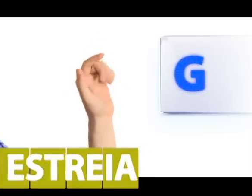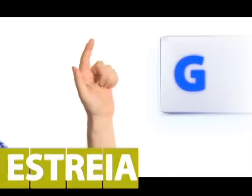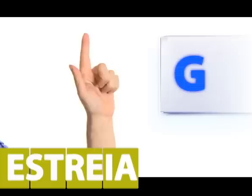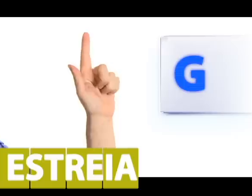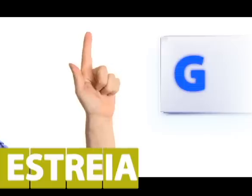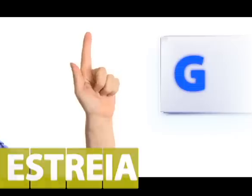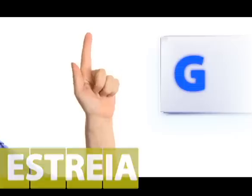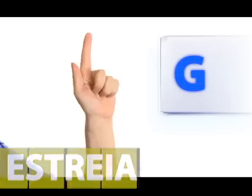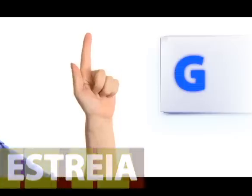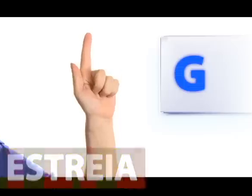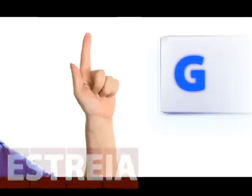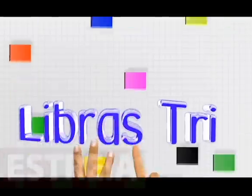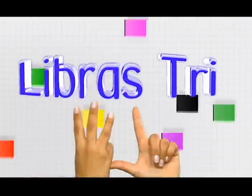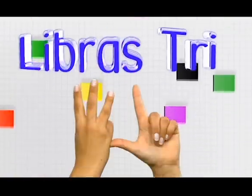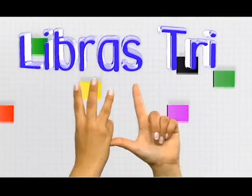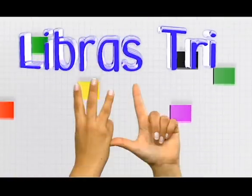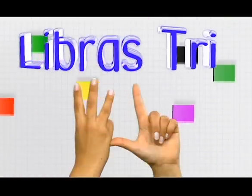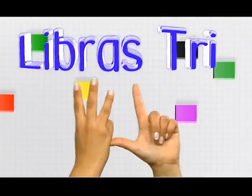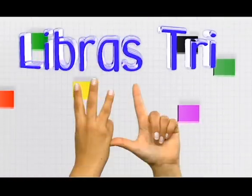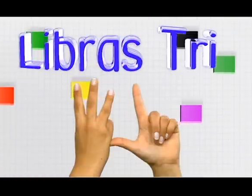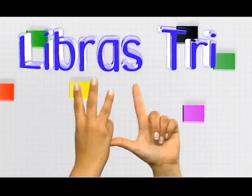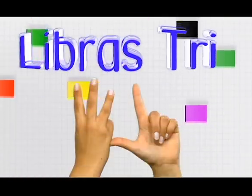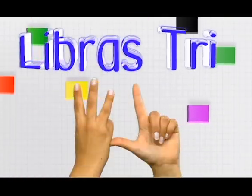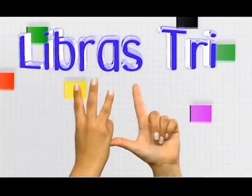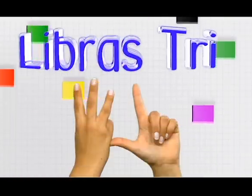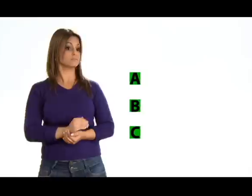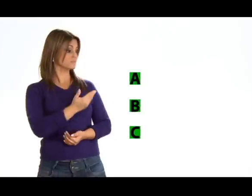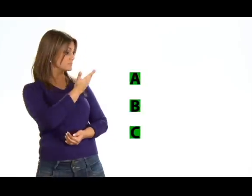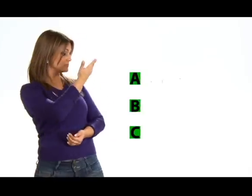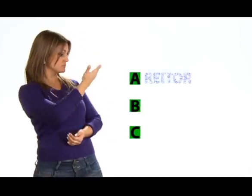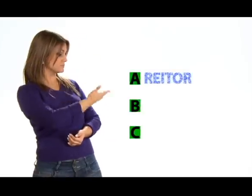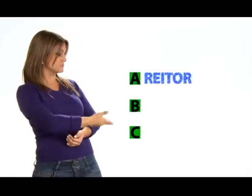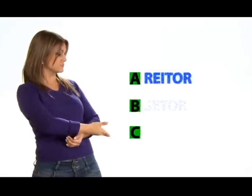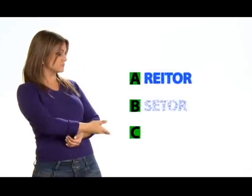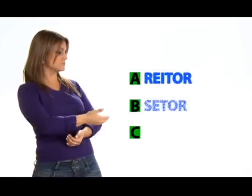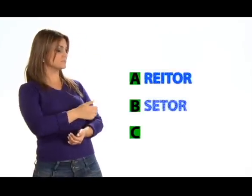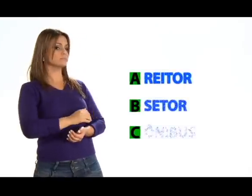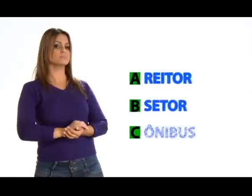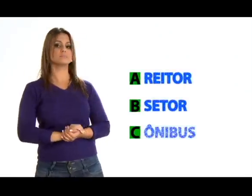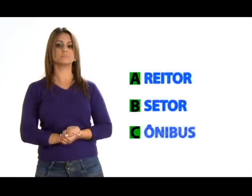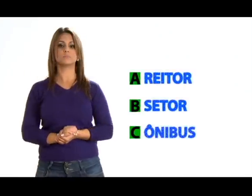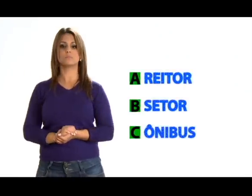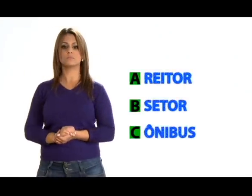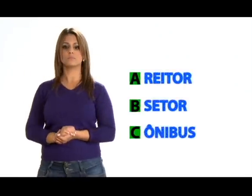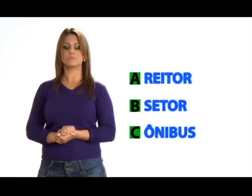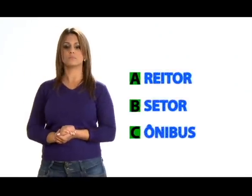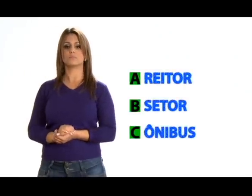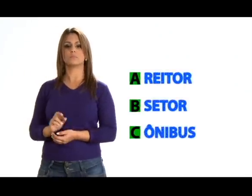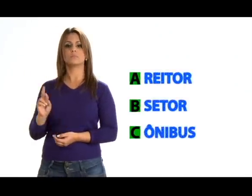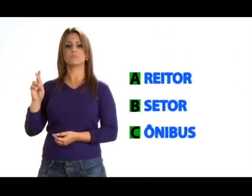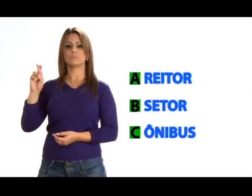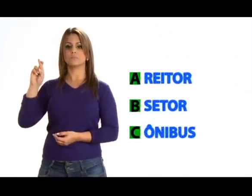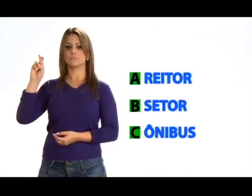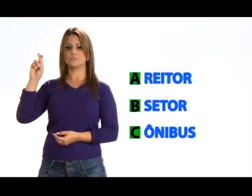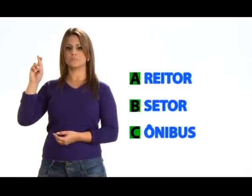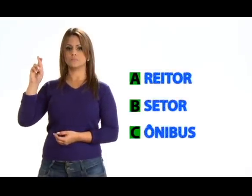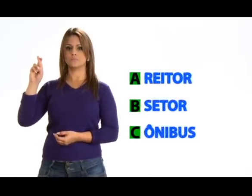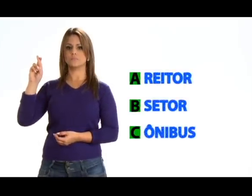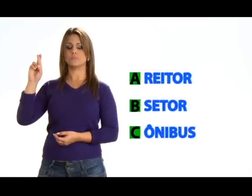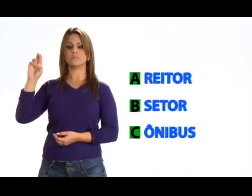Estreia dia 29, Libras Tri, uma maneira fácil e divertida de conhecer o mundo surdo e se comunicar com quem